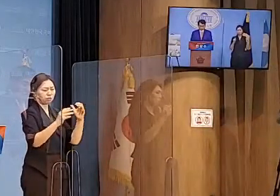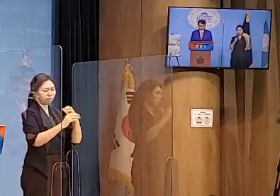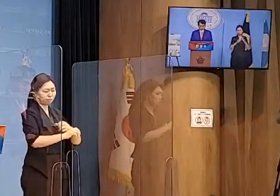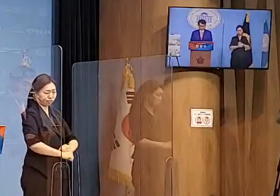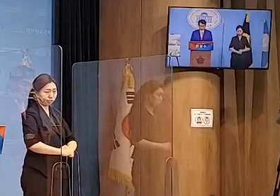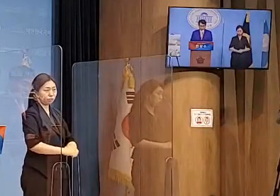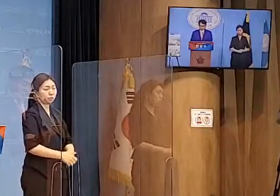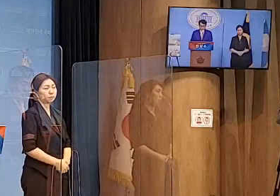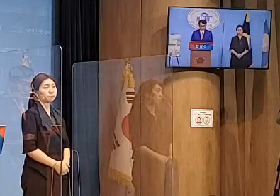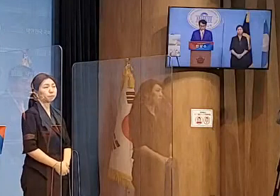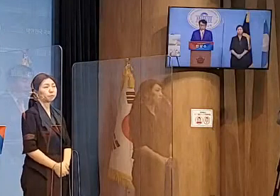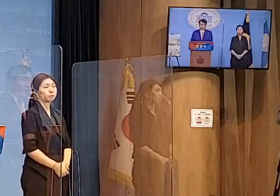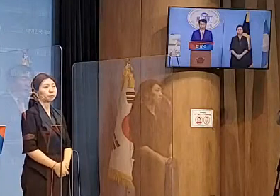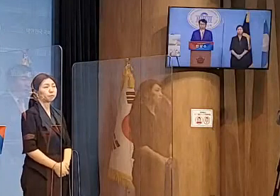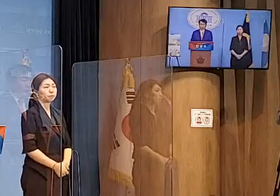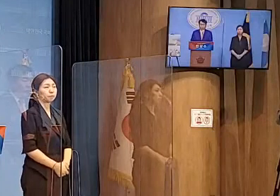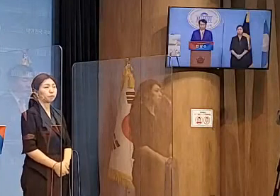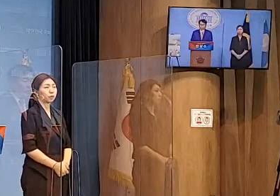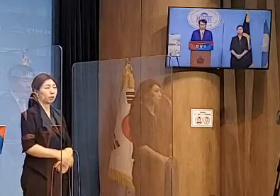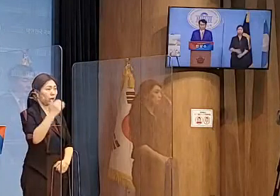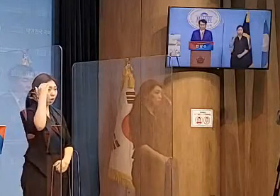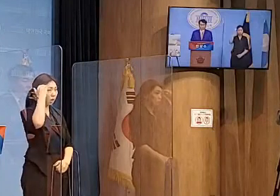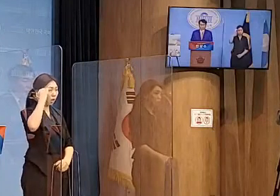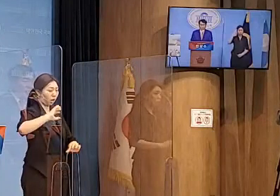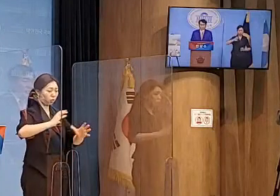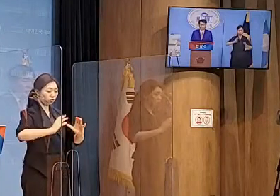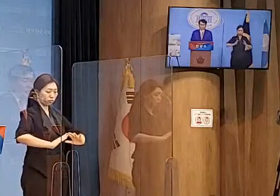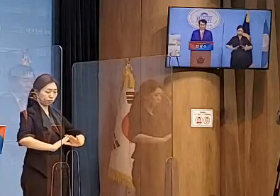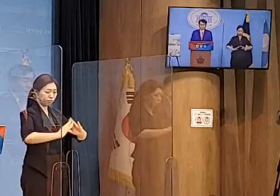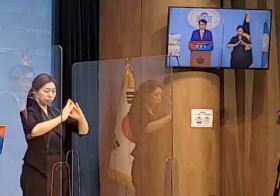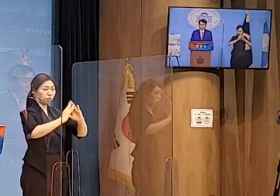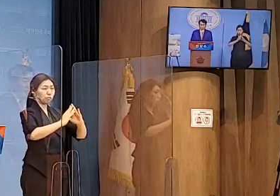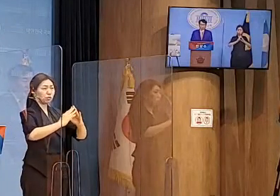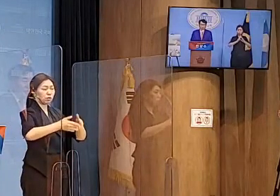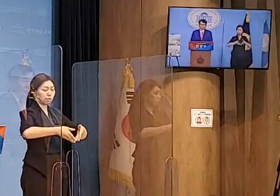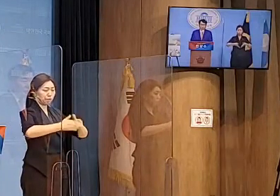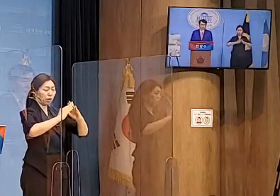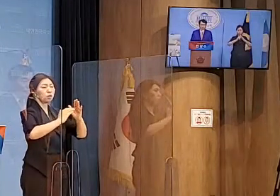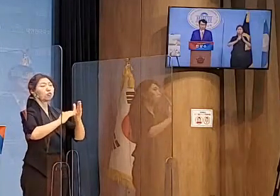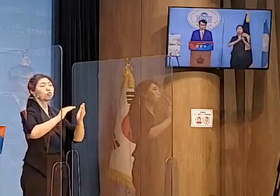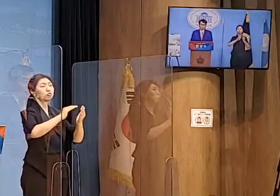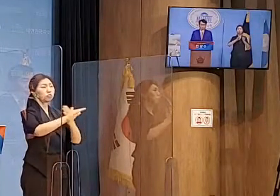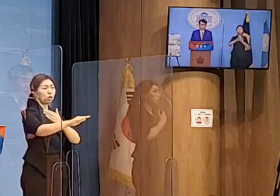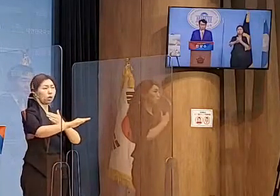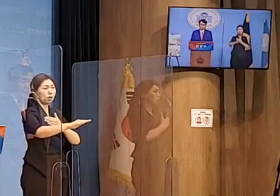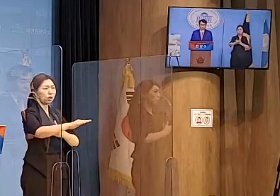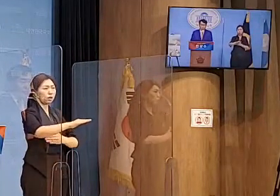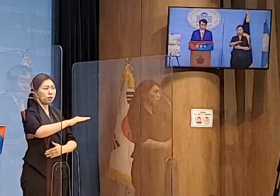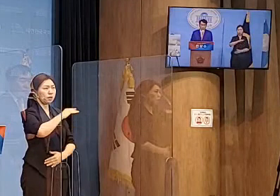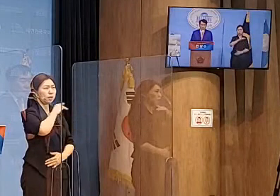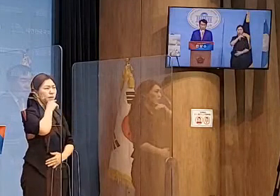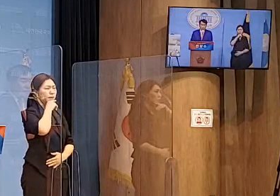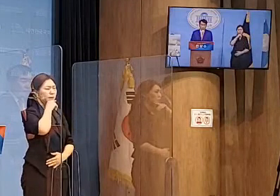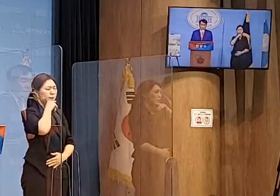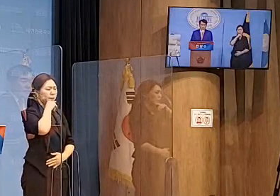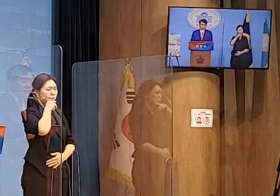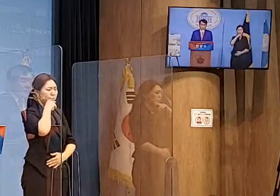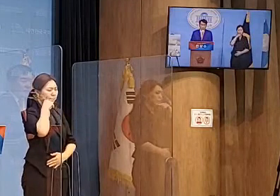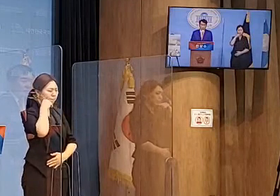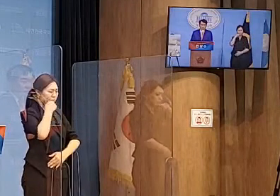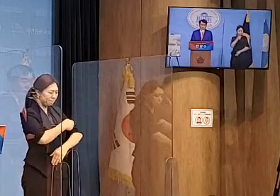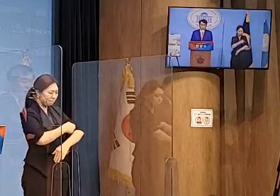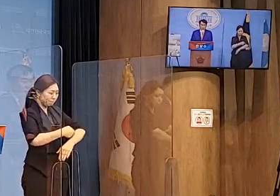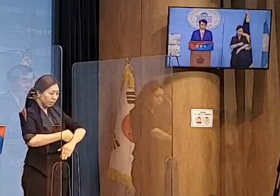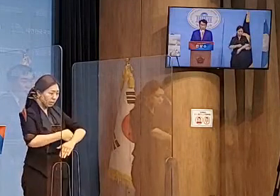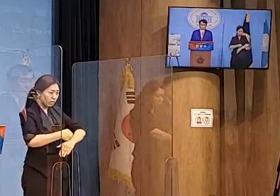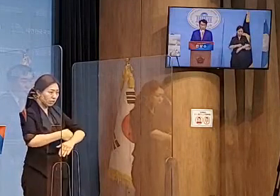건국 이래 오로지 빗땅 눈물로 80불에서